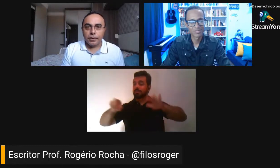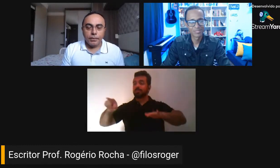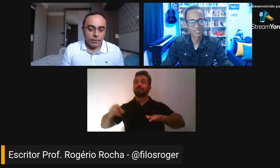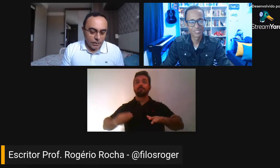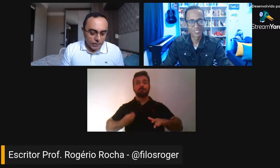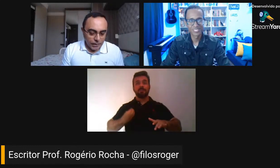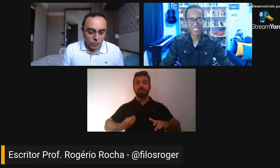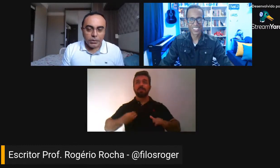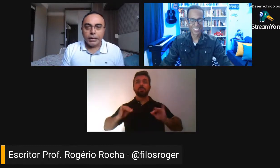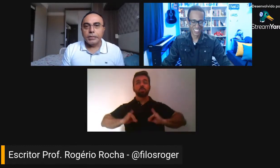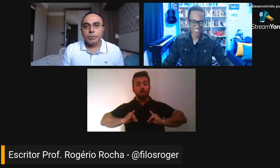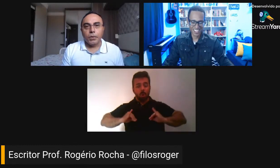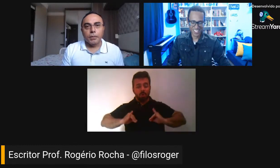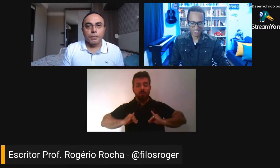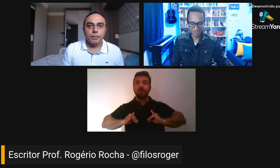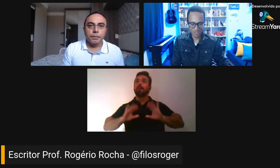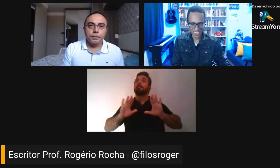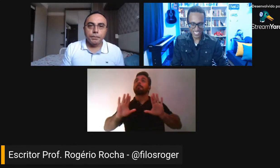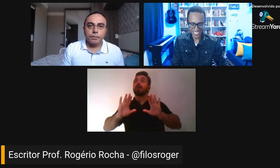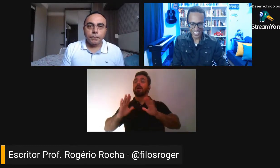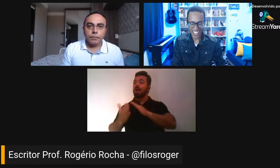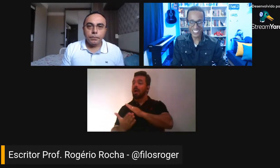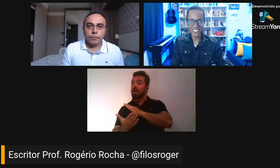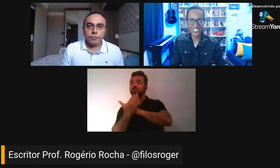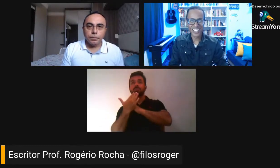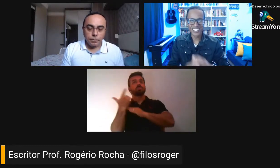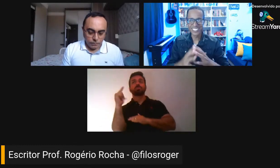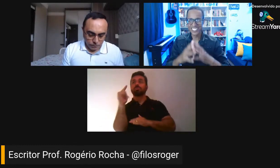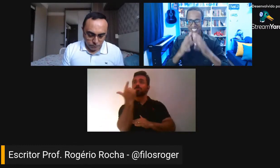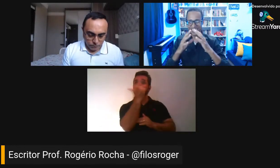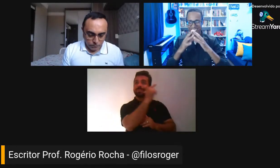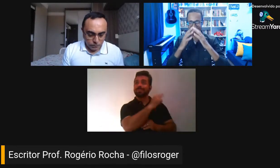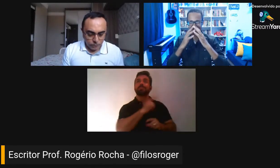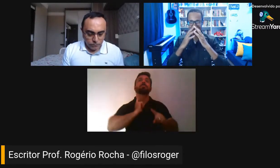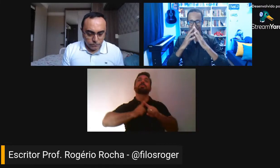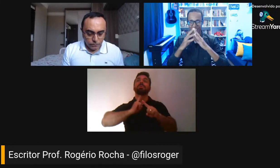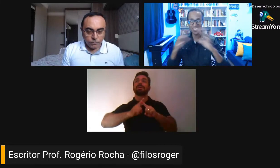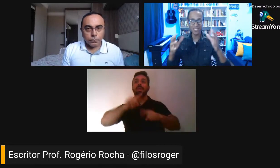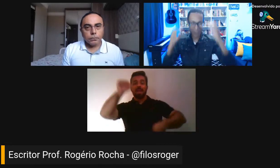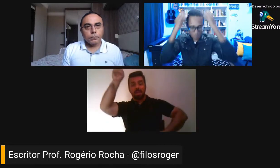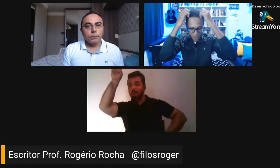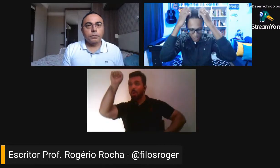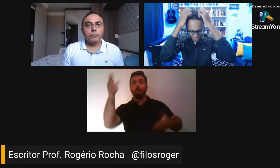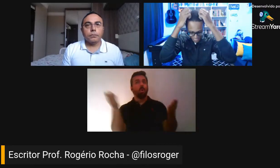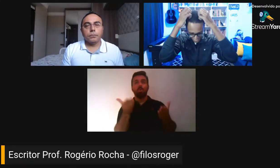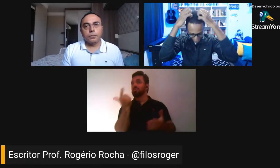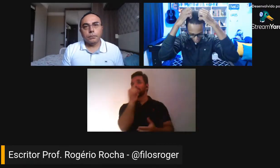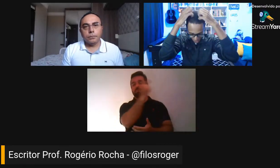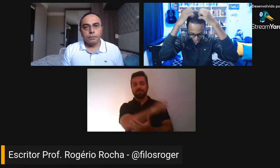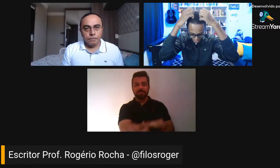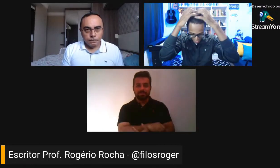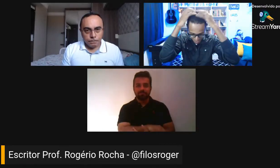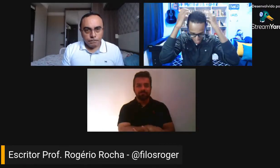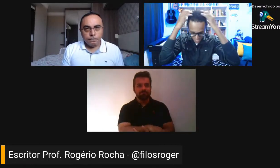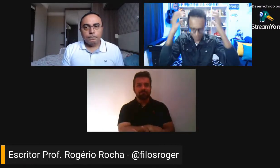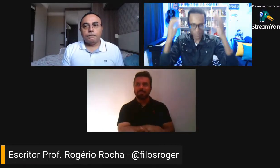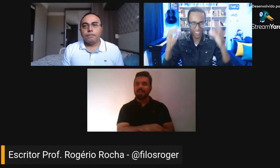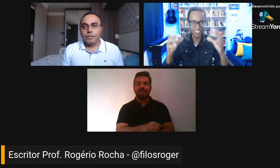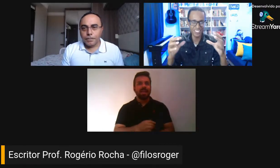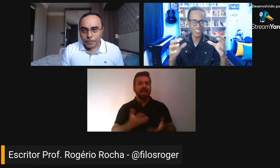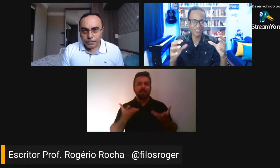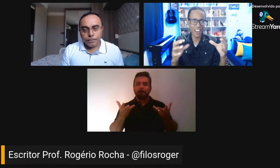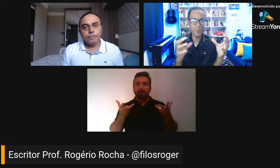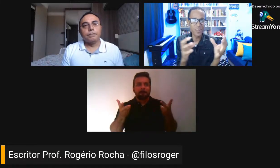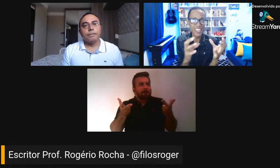essa é a ideia por trás desse poema. Fantástico, né? Isso que é o poema, coça a cabeça,